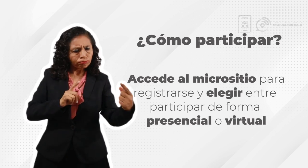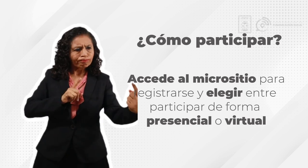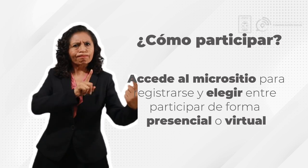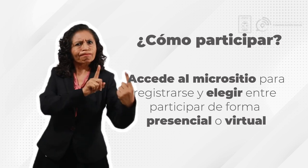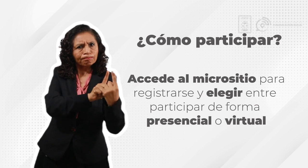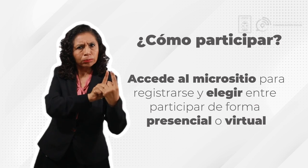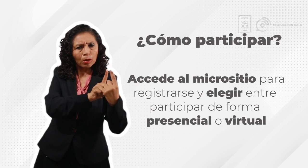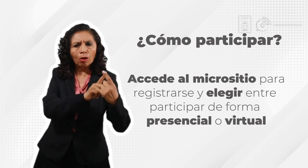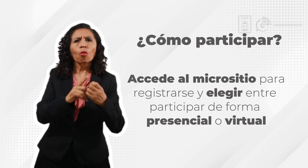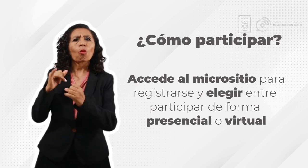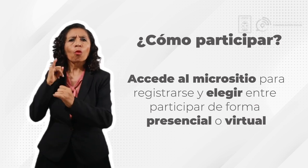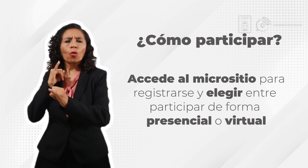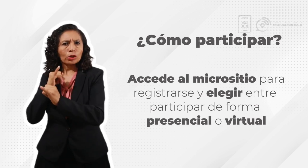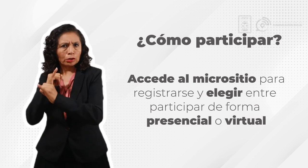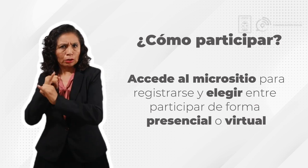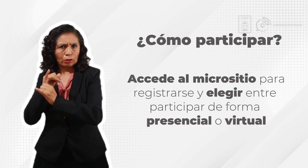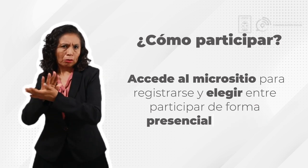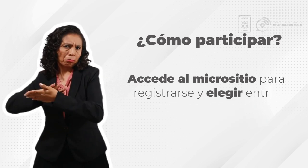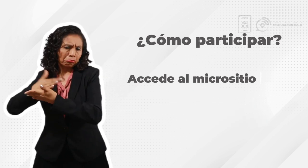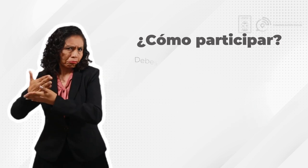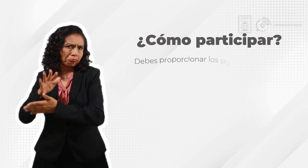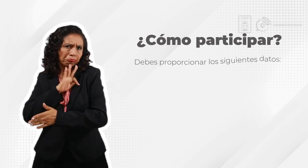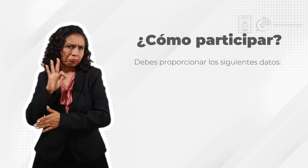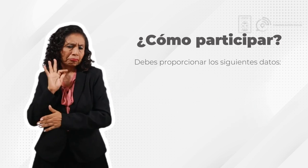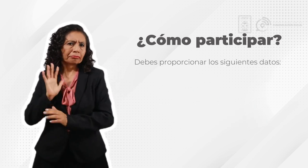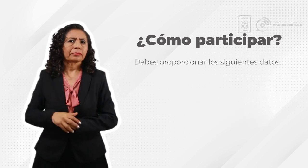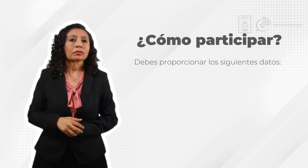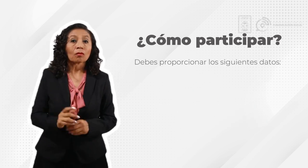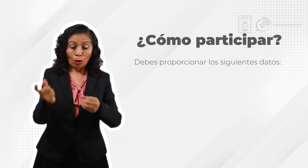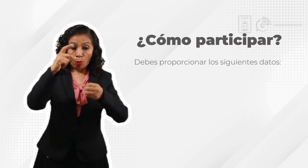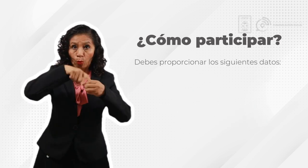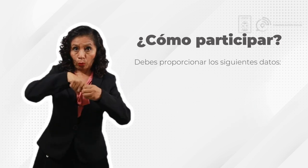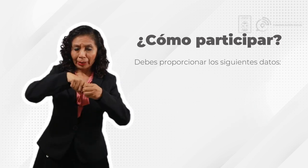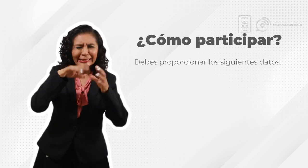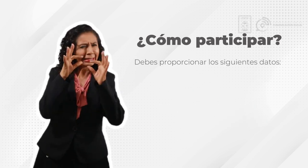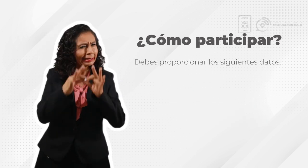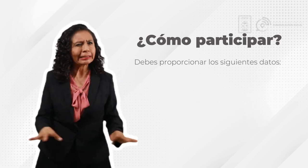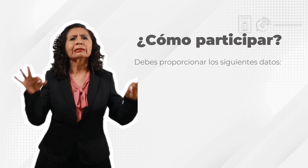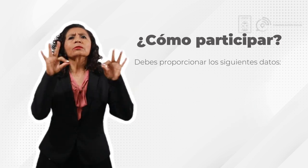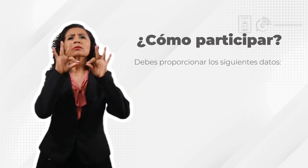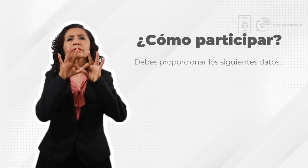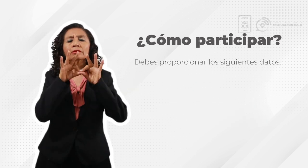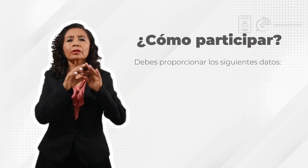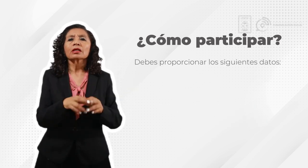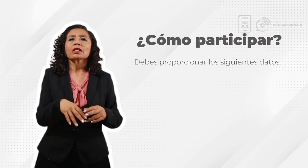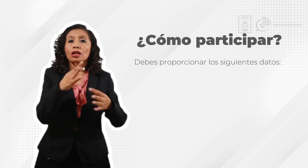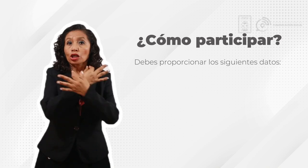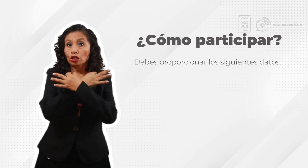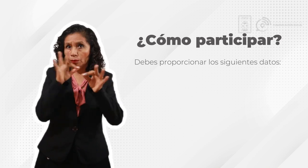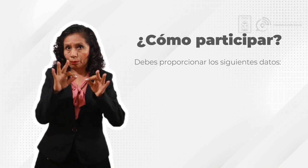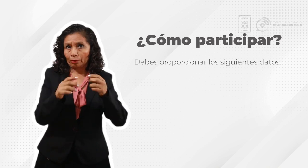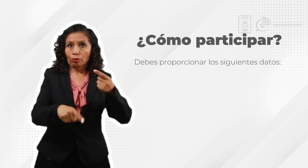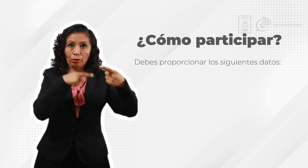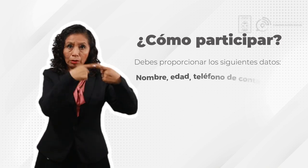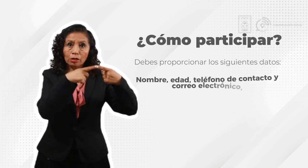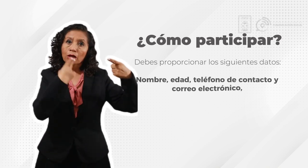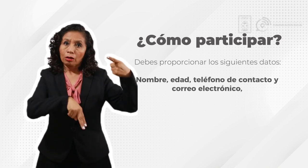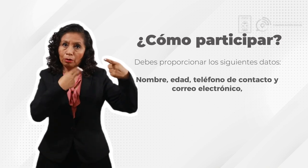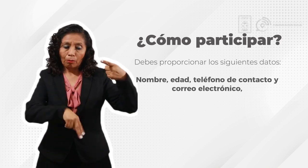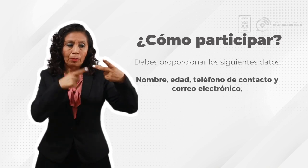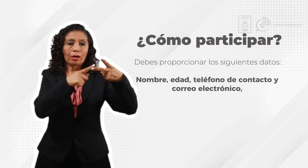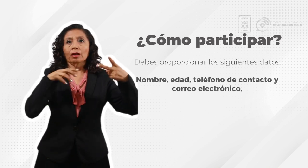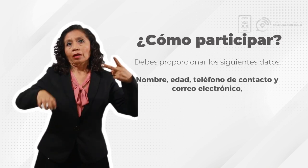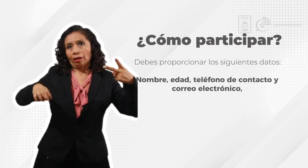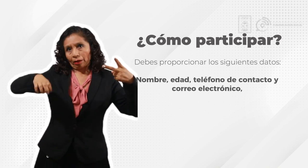entre participar de forma presencial o virtual. Al registrarse, es importante proporcionar ciertos datos como nombre,